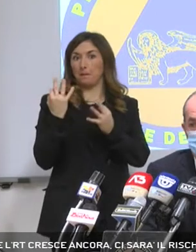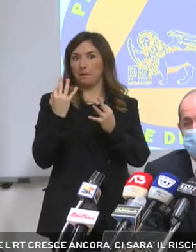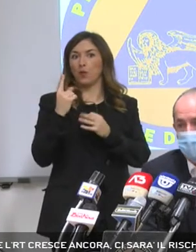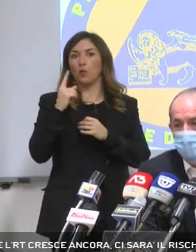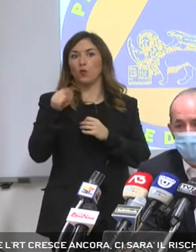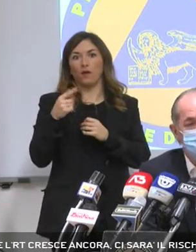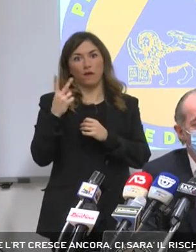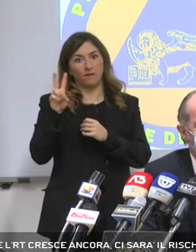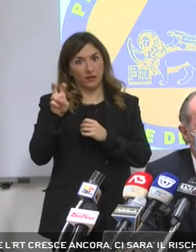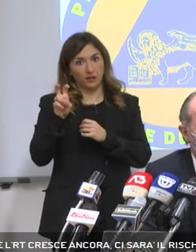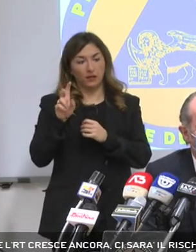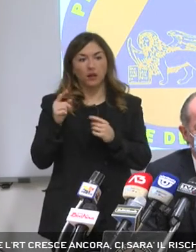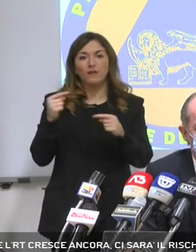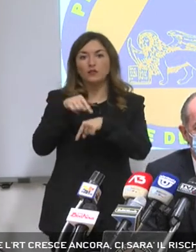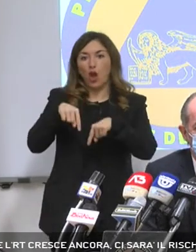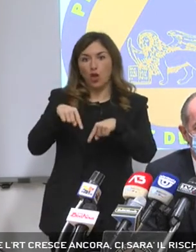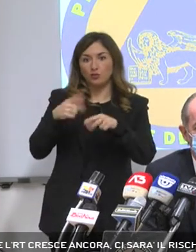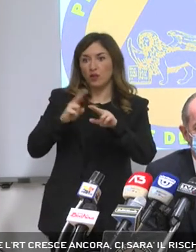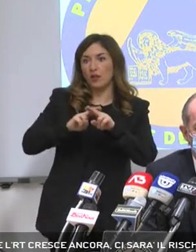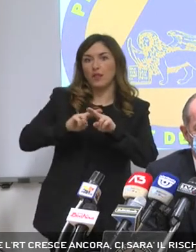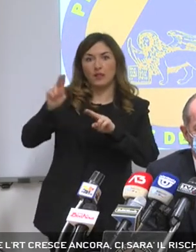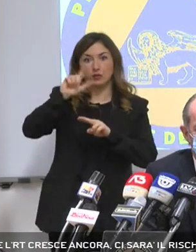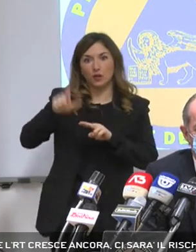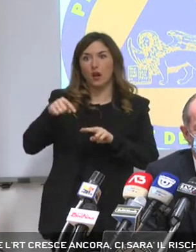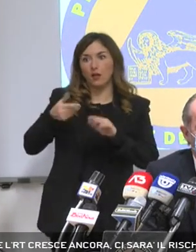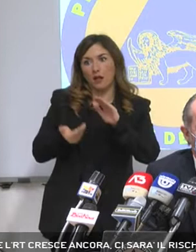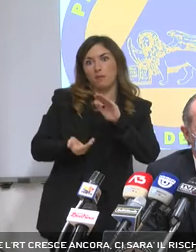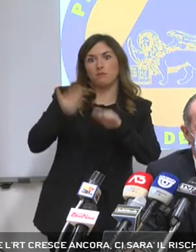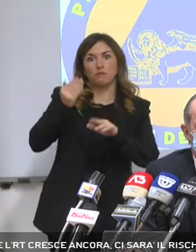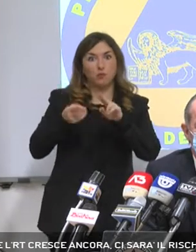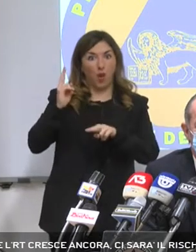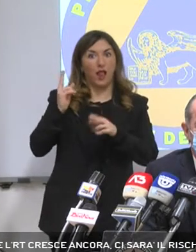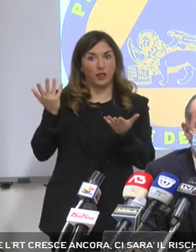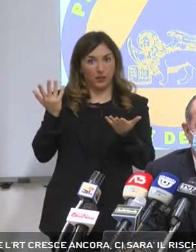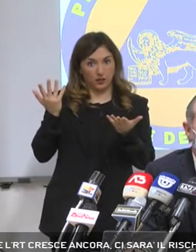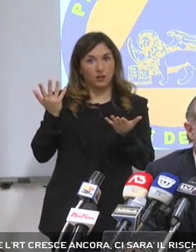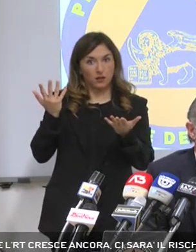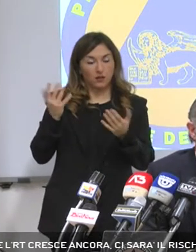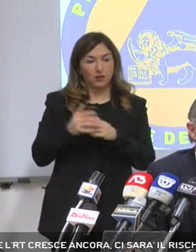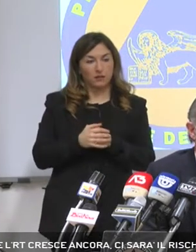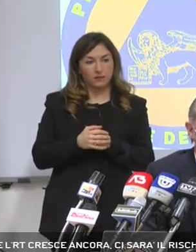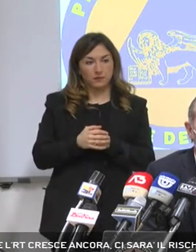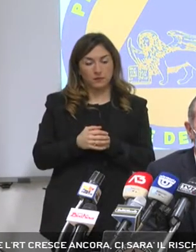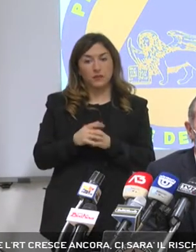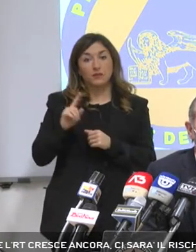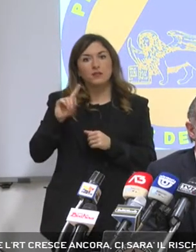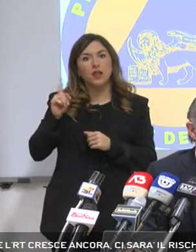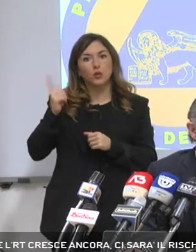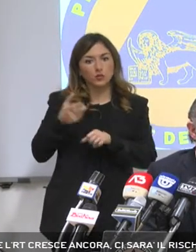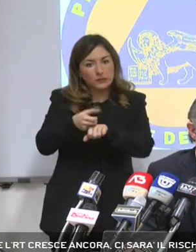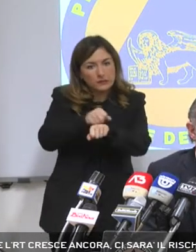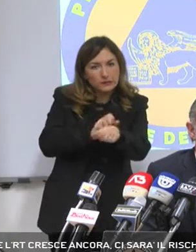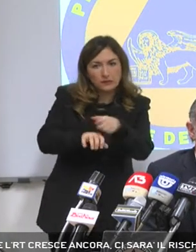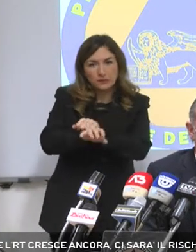oggi è tra i più alti a livello nazionale perché di certo che se ci mettiamo poco impegno nel